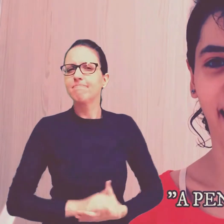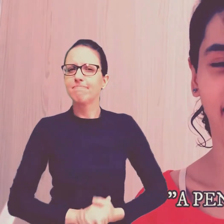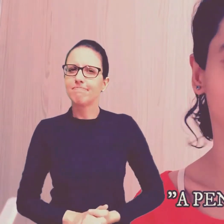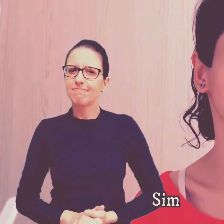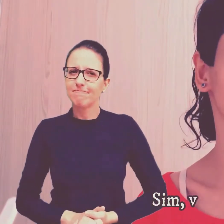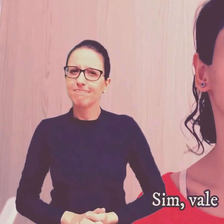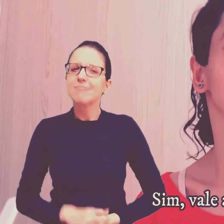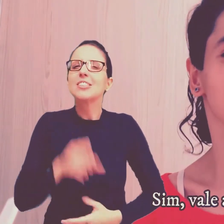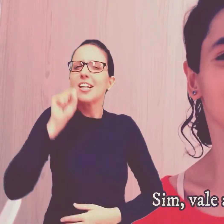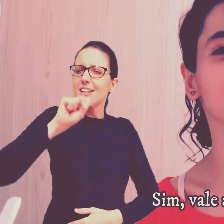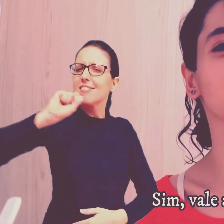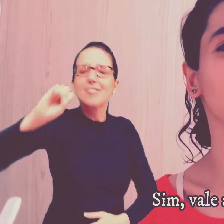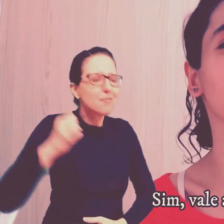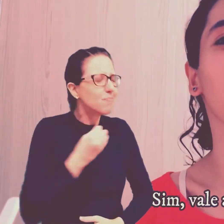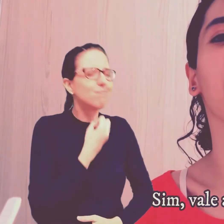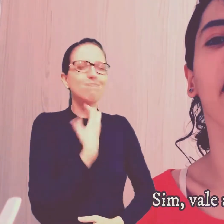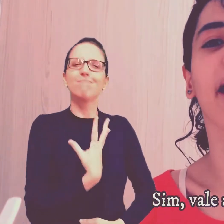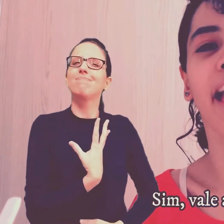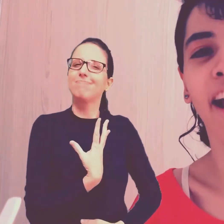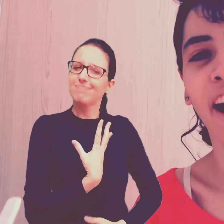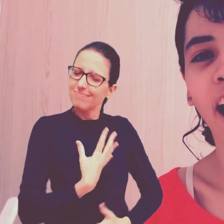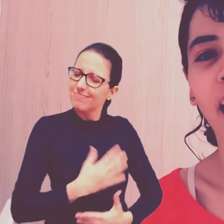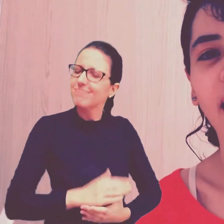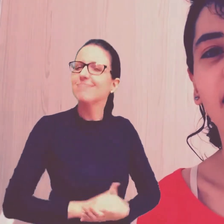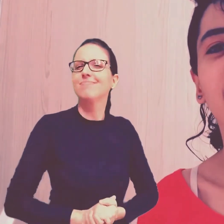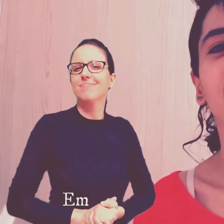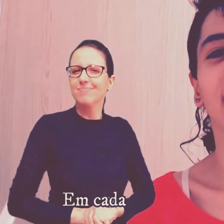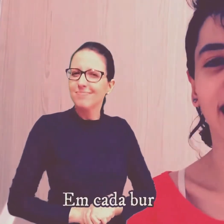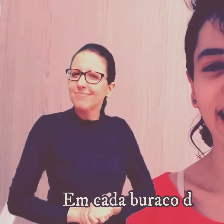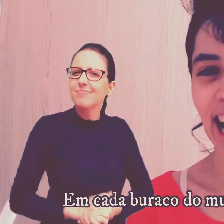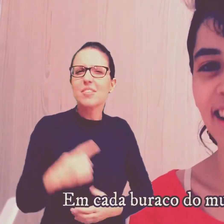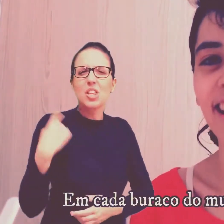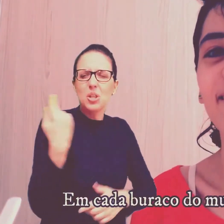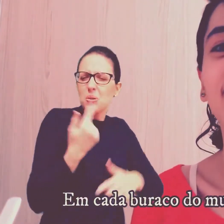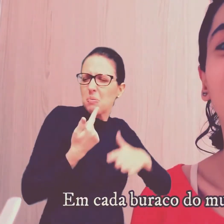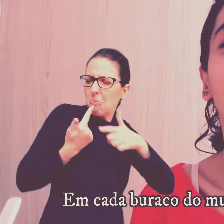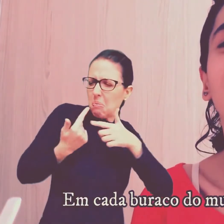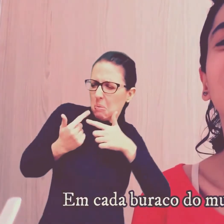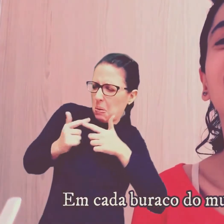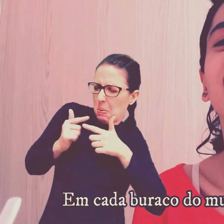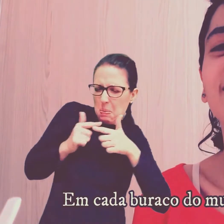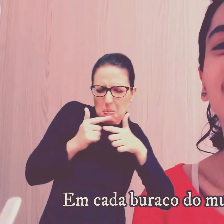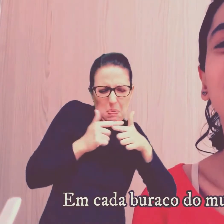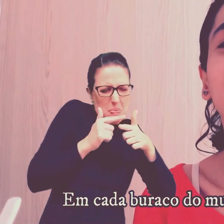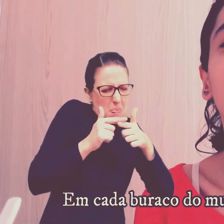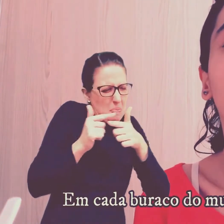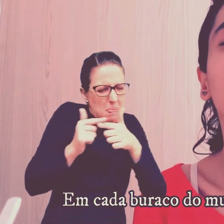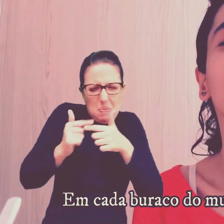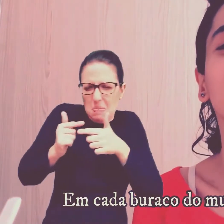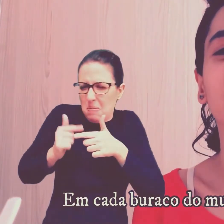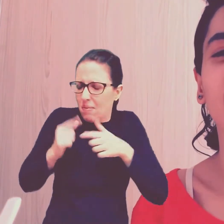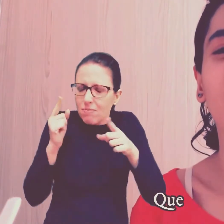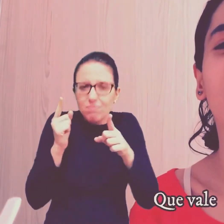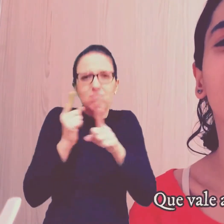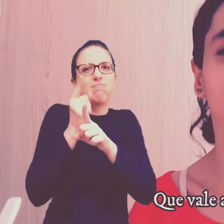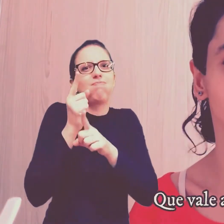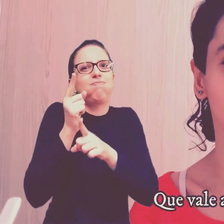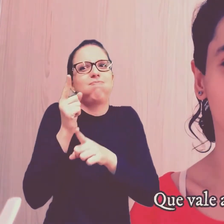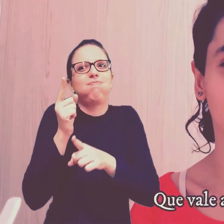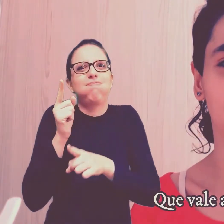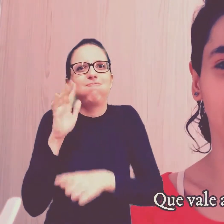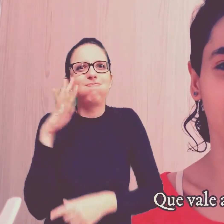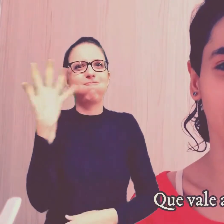A Pena, sim vale a pena, em caso de buraco do mundo tem louvor